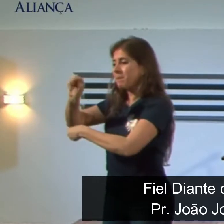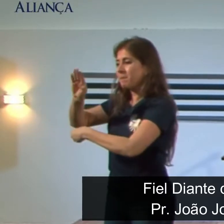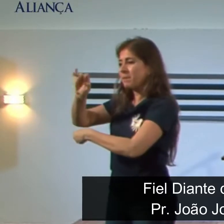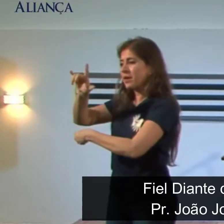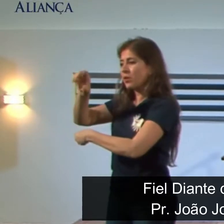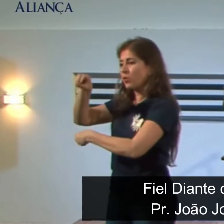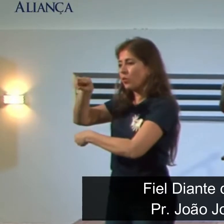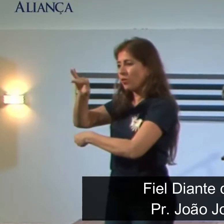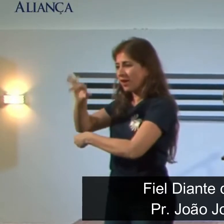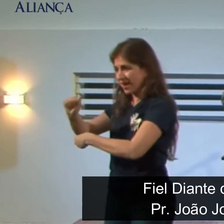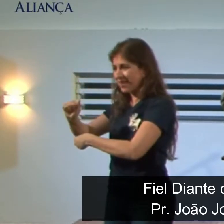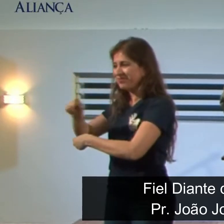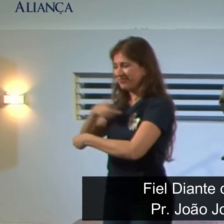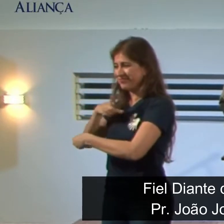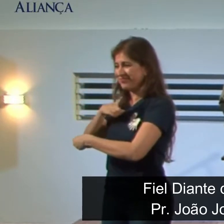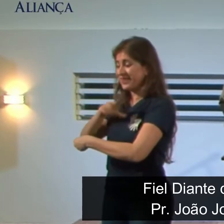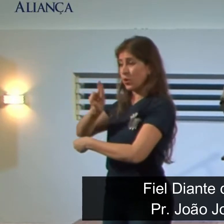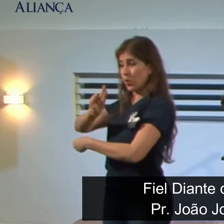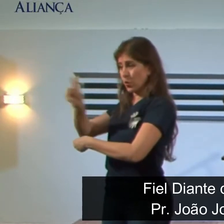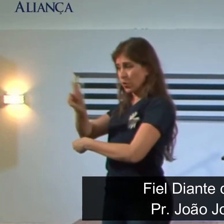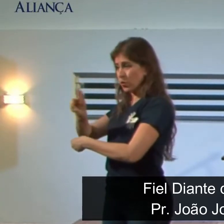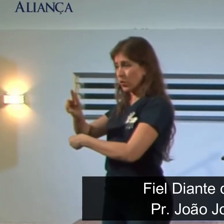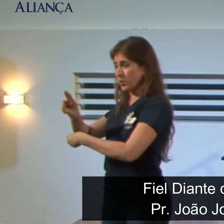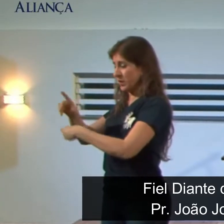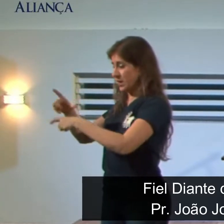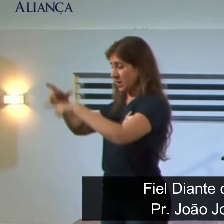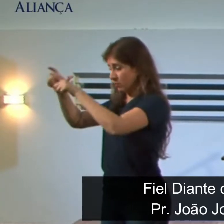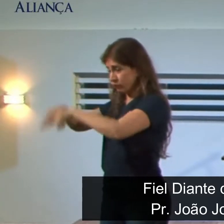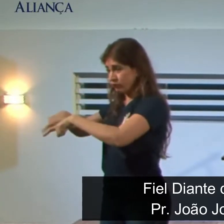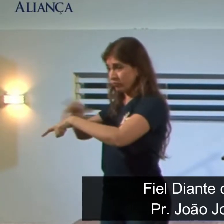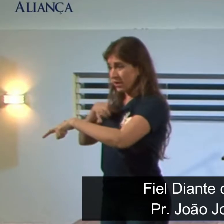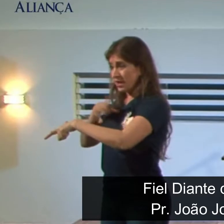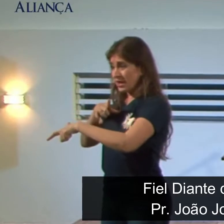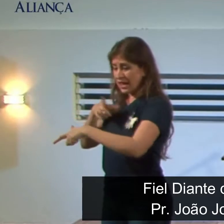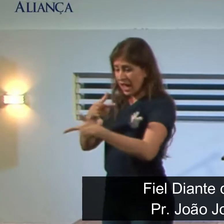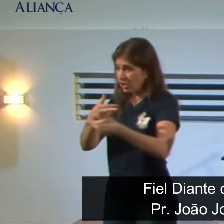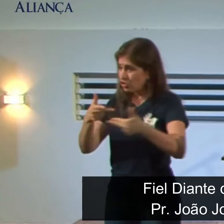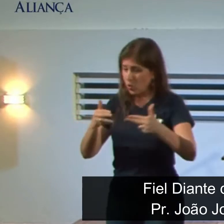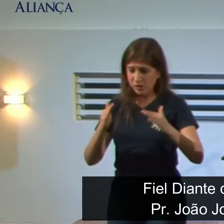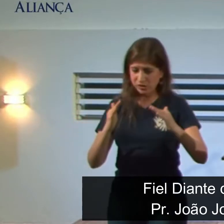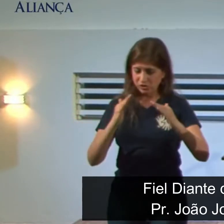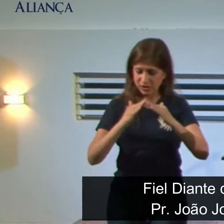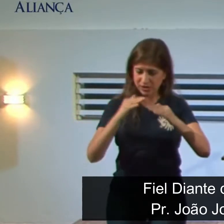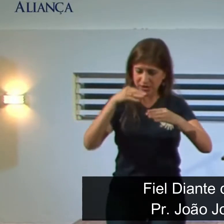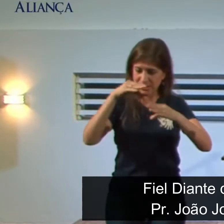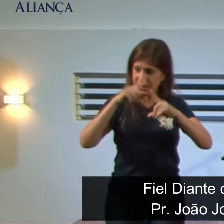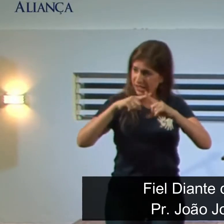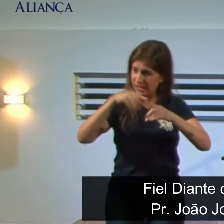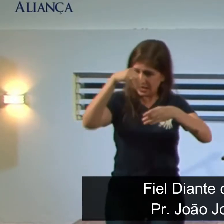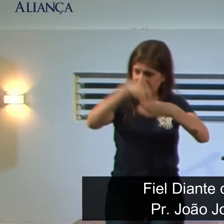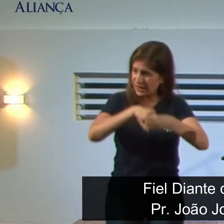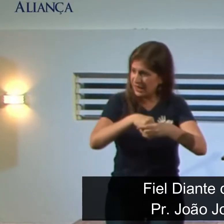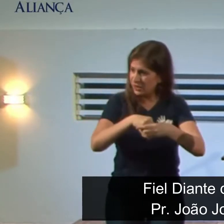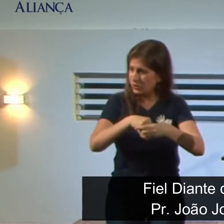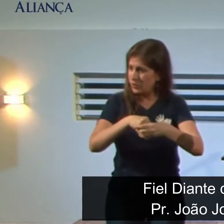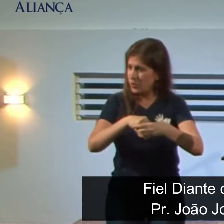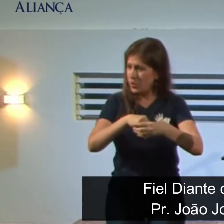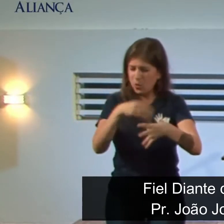na terra de Sineá, outro nome para a Babilônia, e os colocou na casa do tesouro do seu Deus.